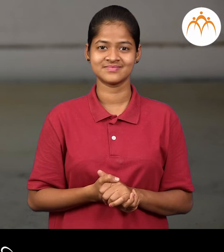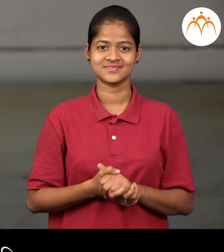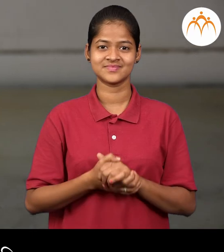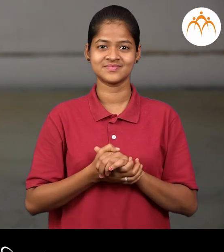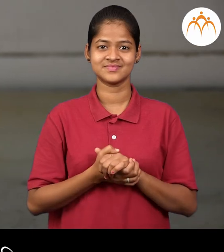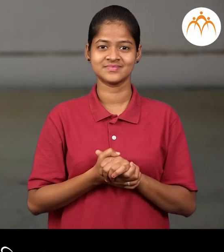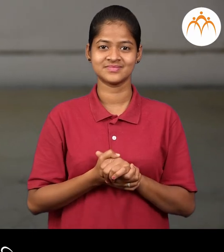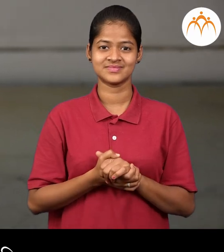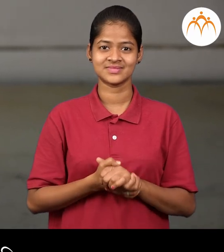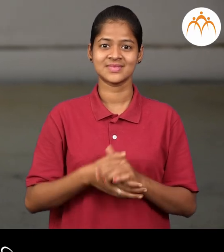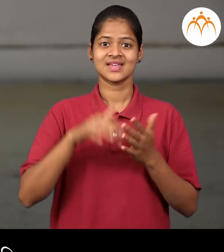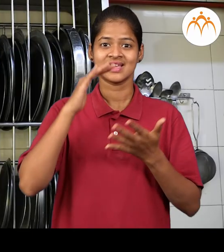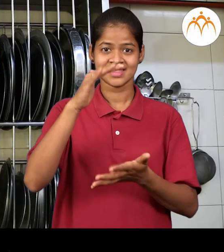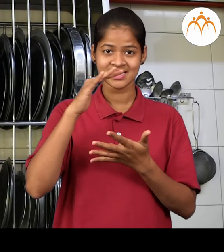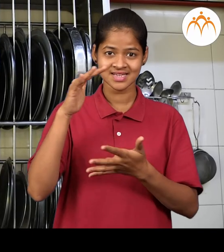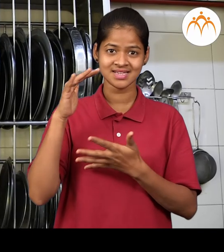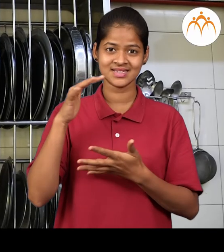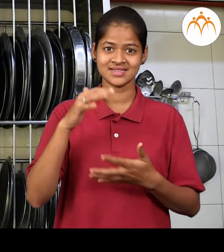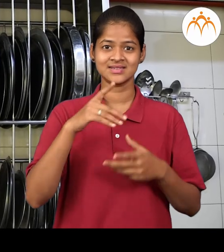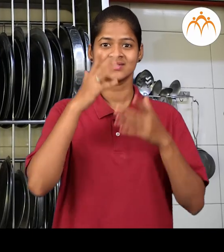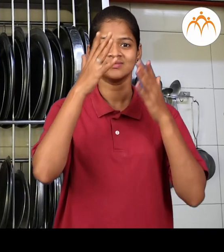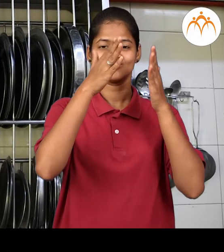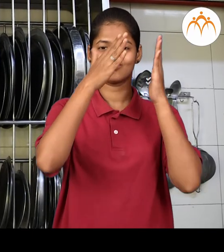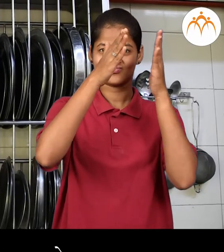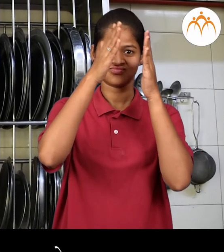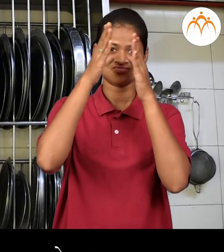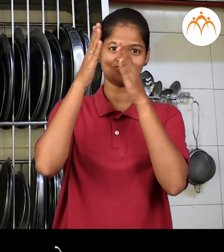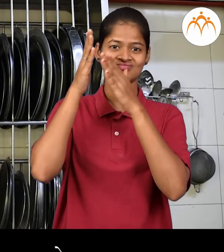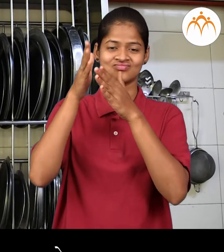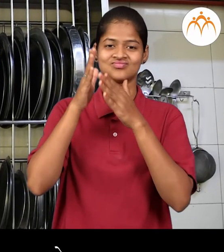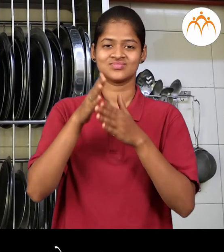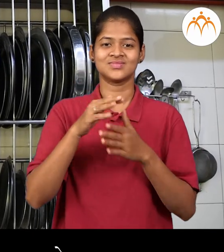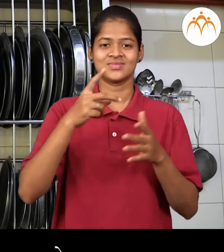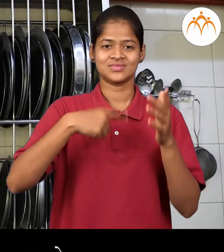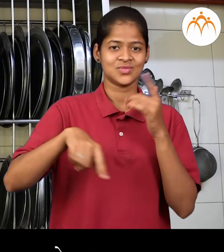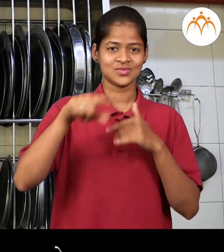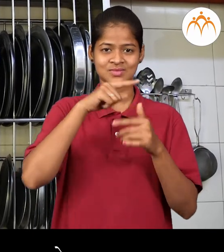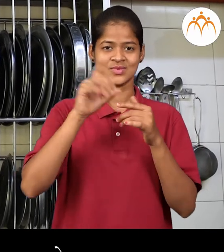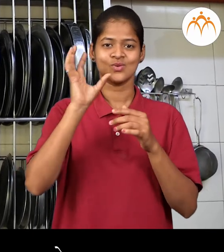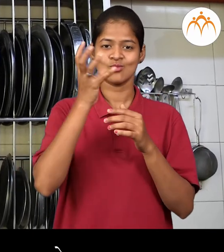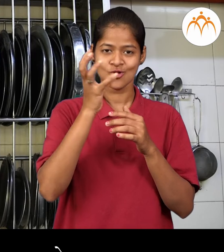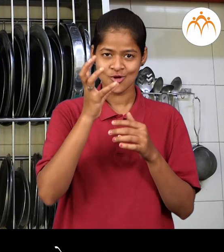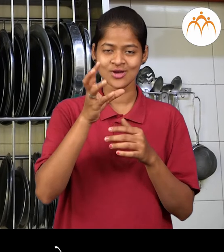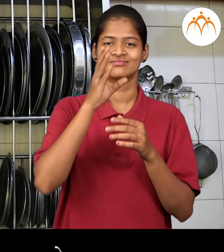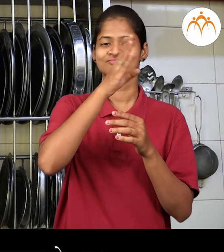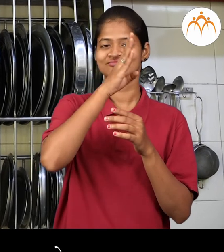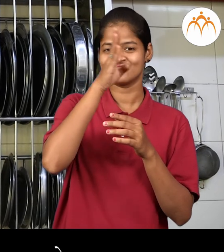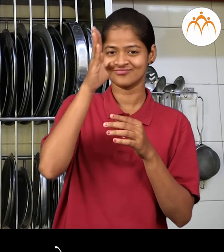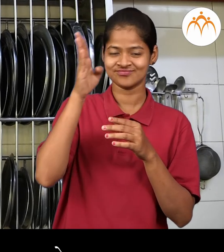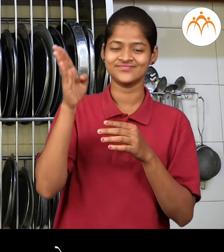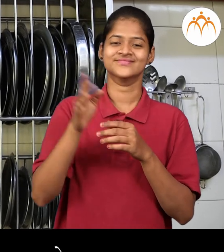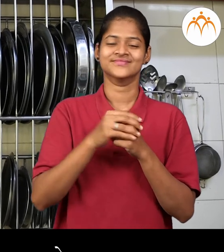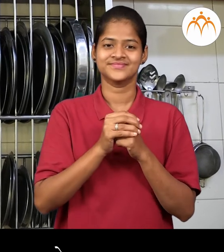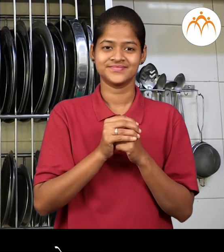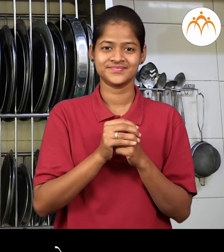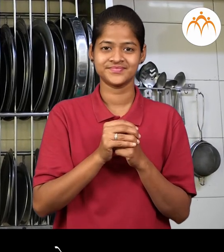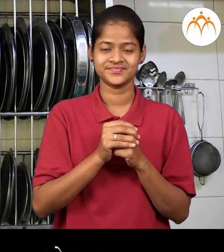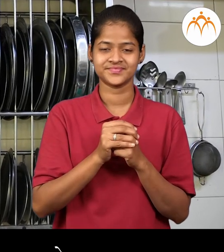फडताल फडतालात डबे भांडी वाट्या